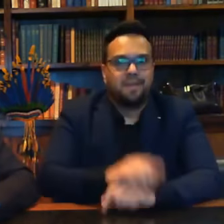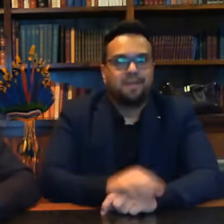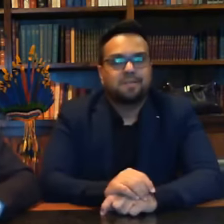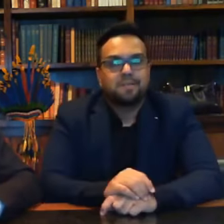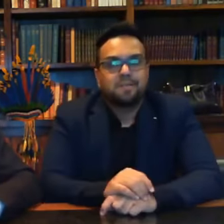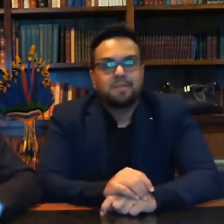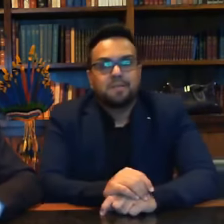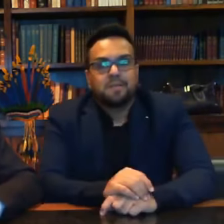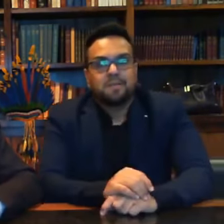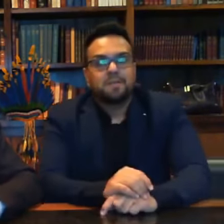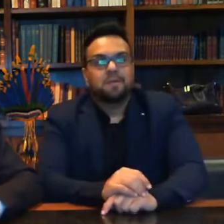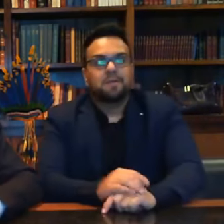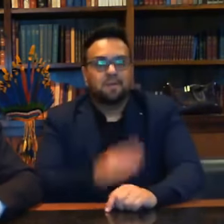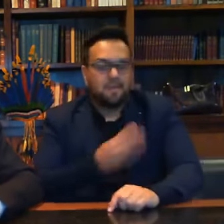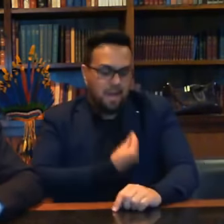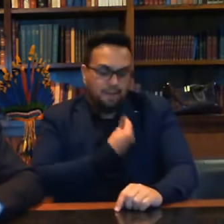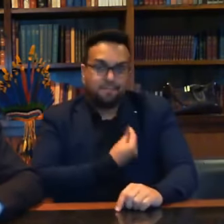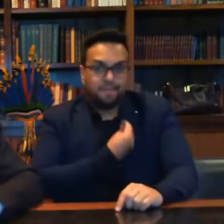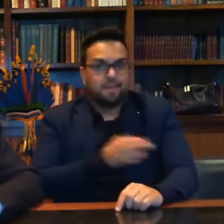Com a vida não se brinca.